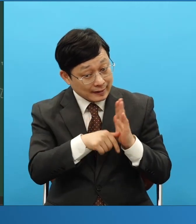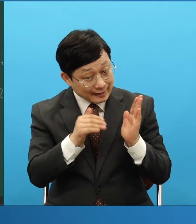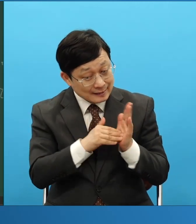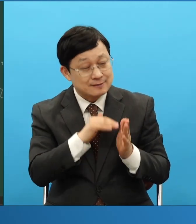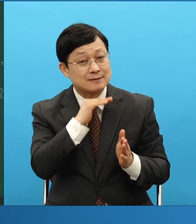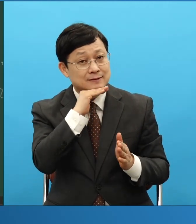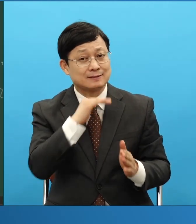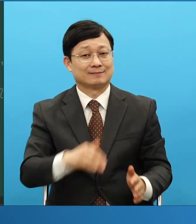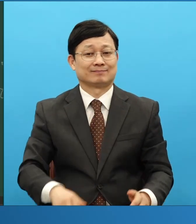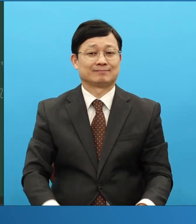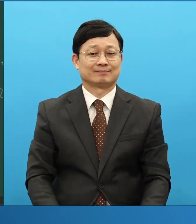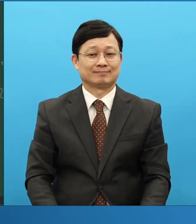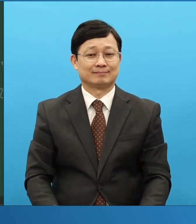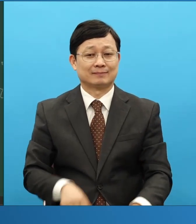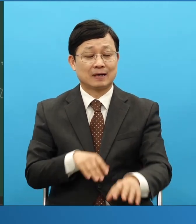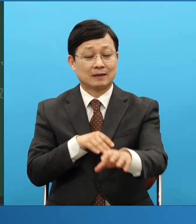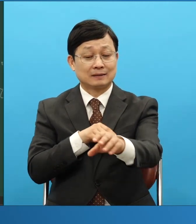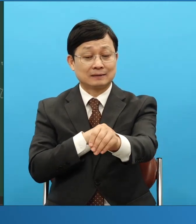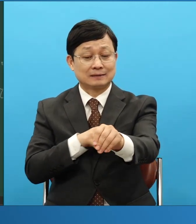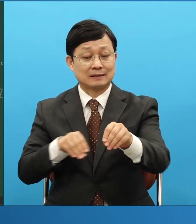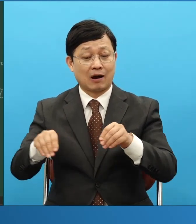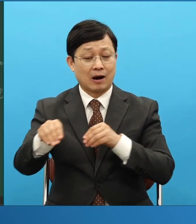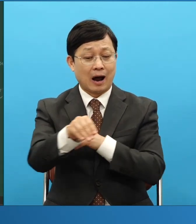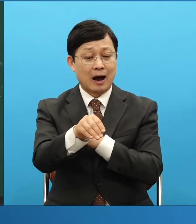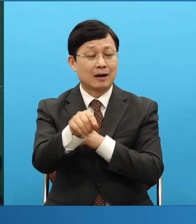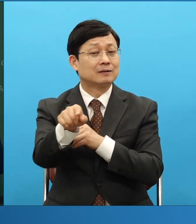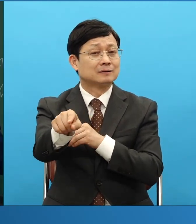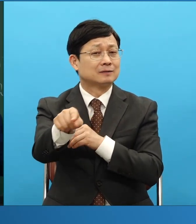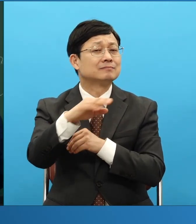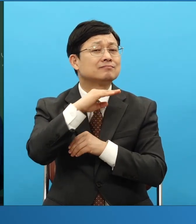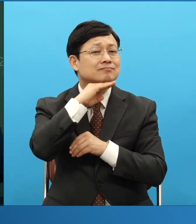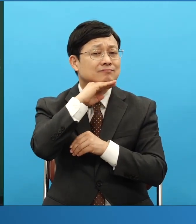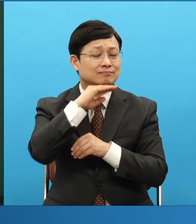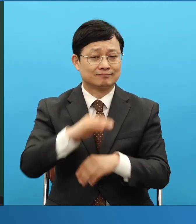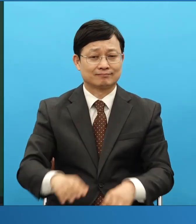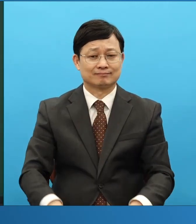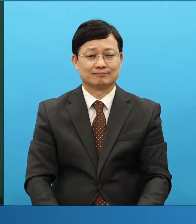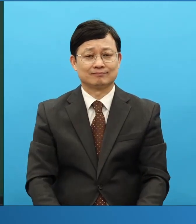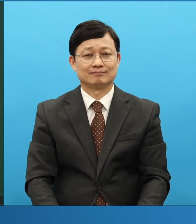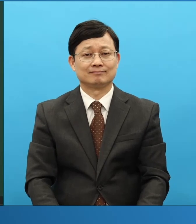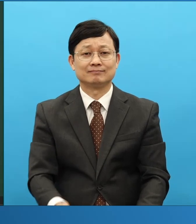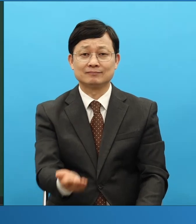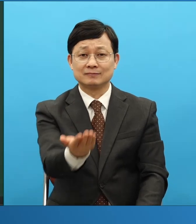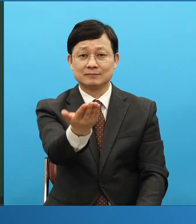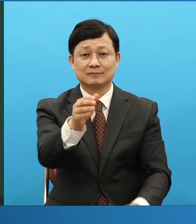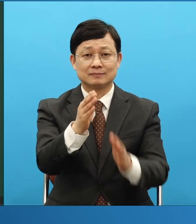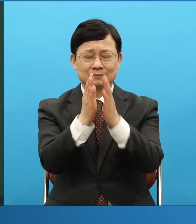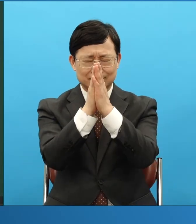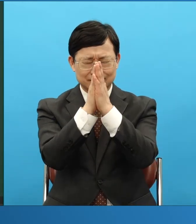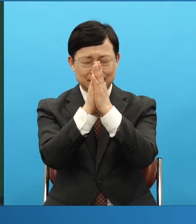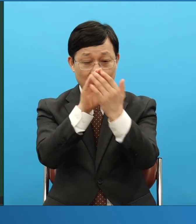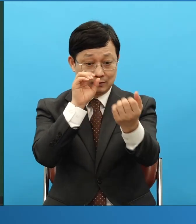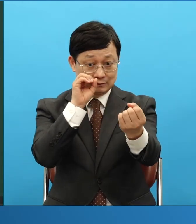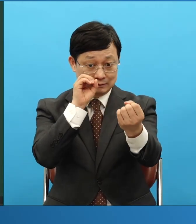전환점이 되겠죠 여러분이 응답이 오는 것은 다른 것이 아닙니다 전부